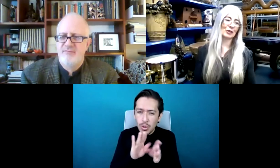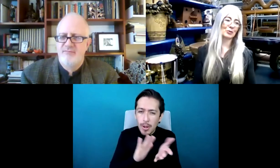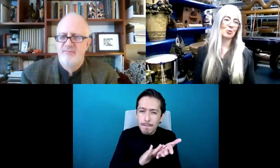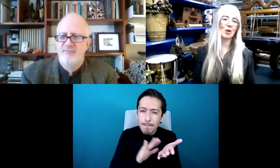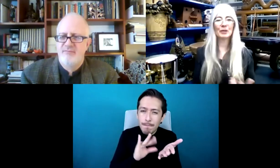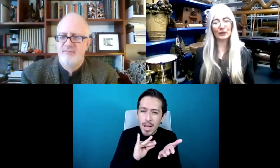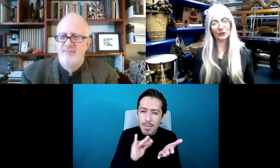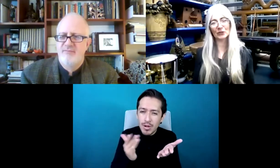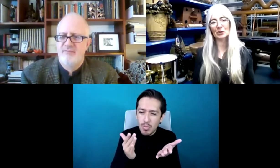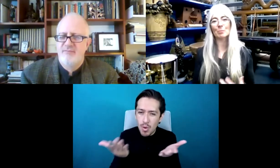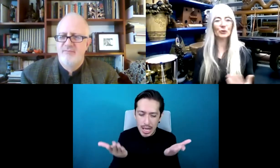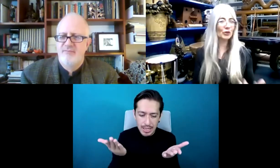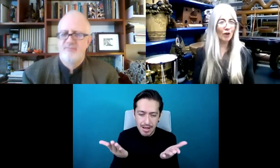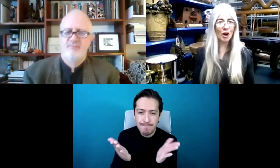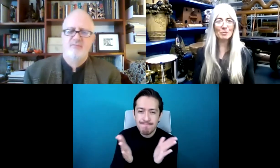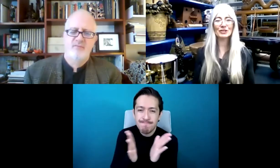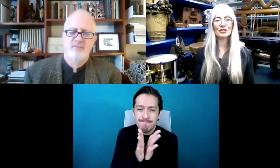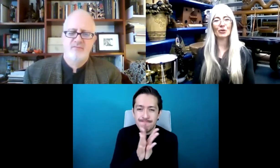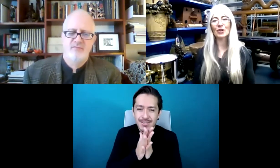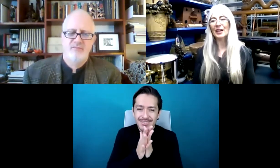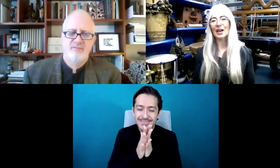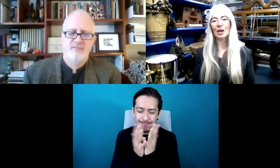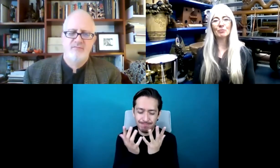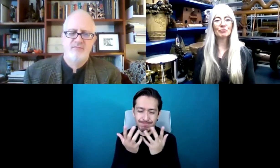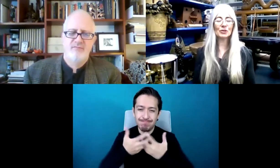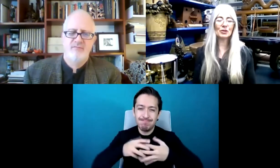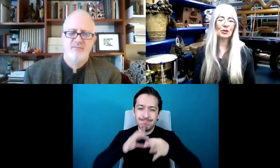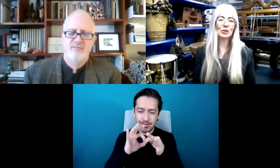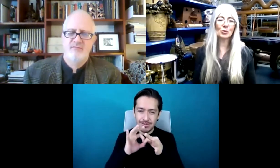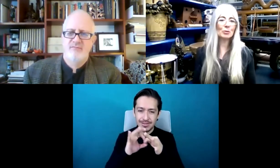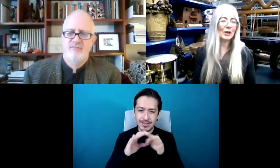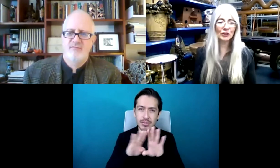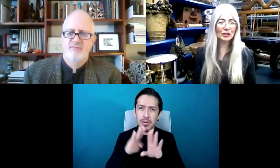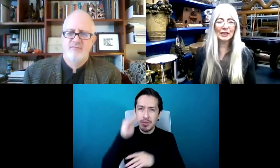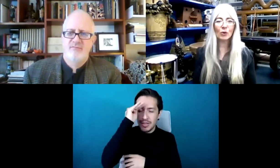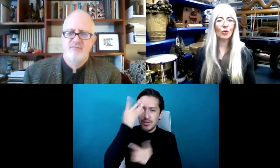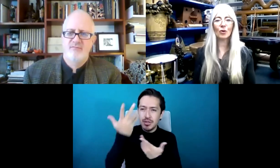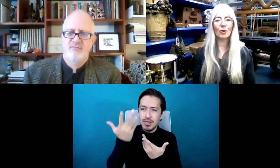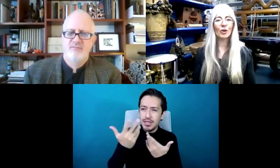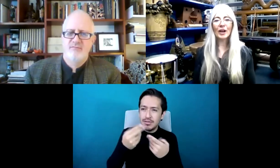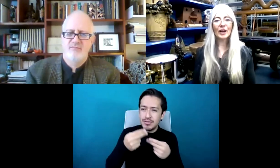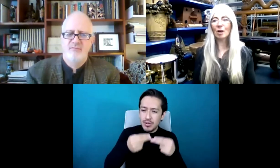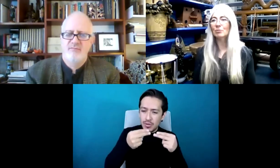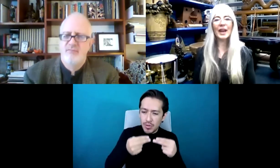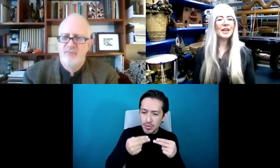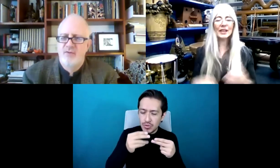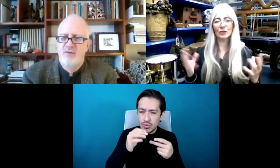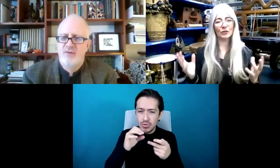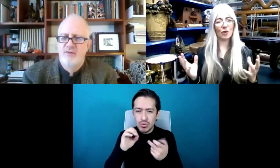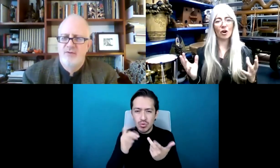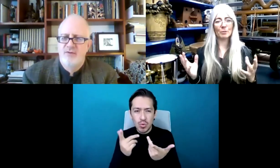situaciones. Cuando pensamos en el trabajo, los negocios, la vida